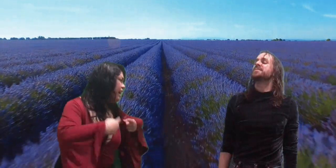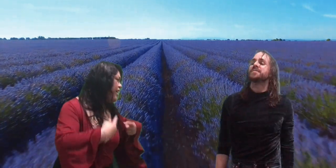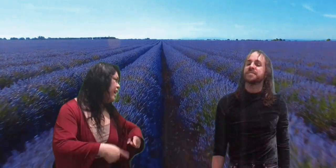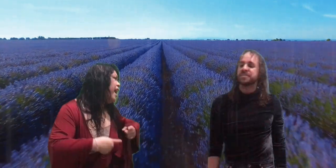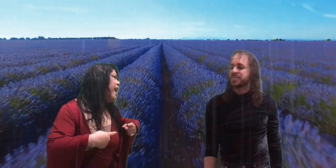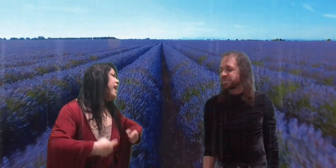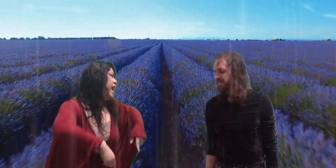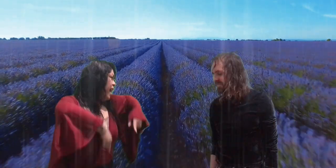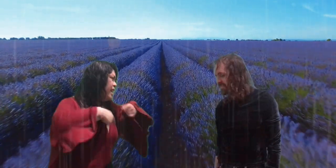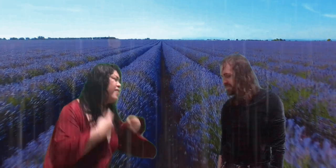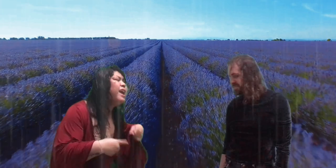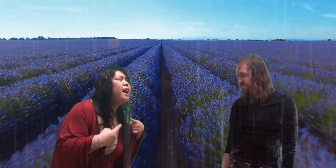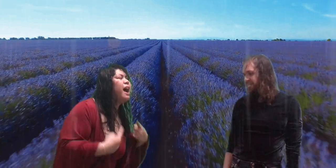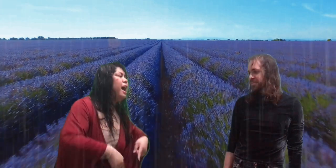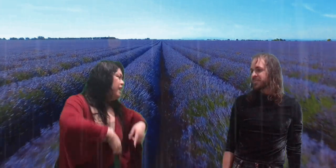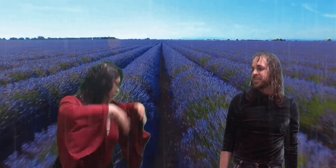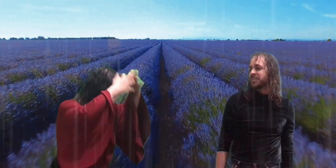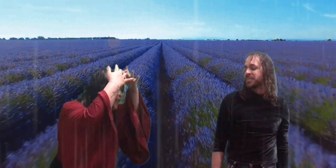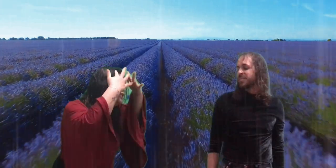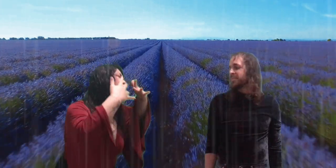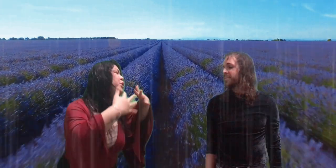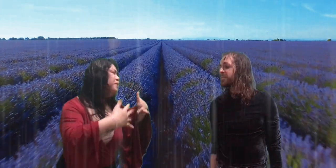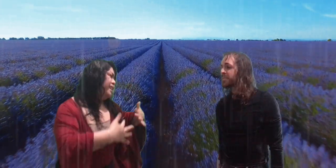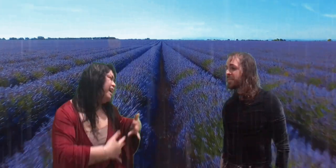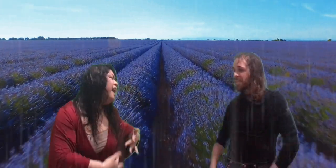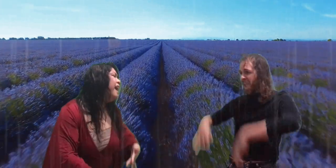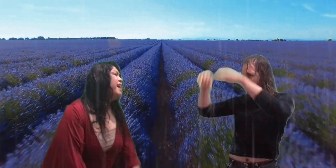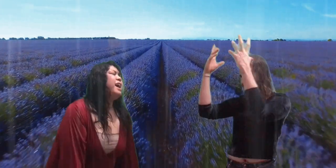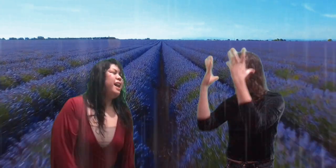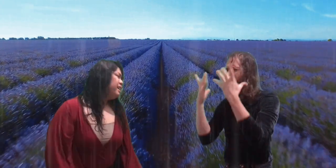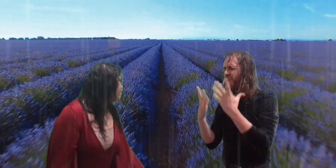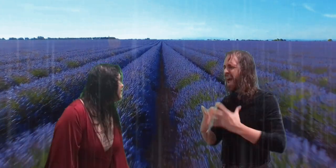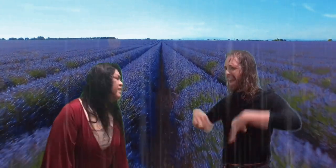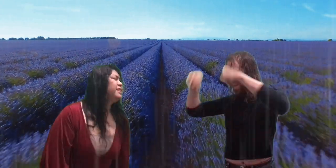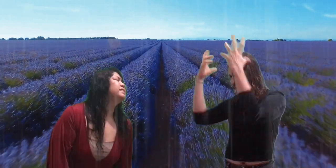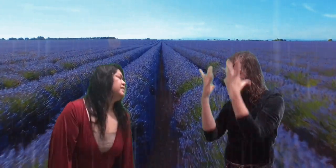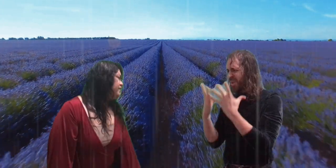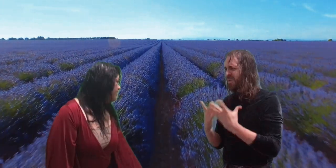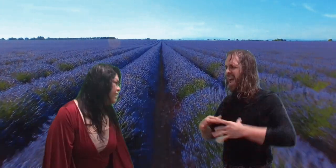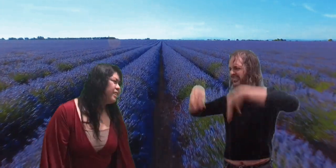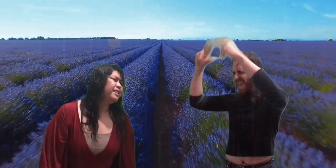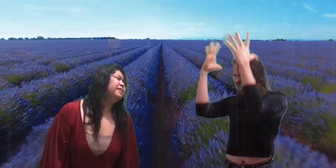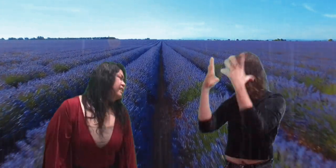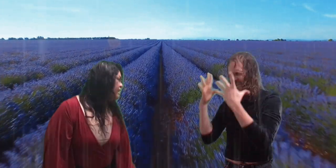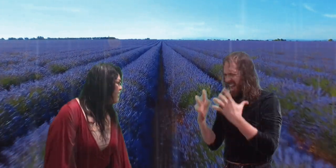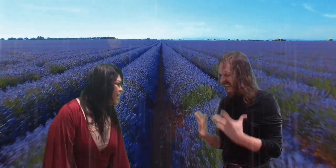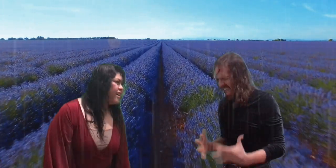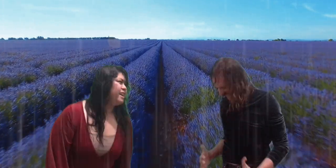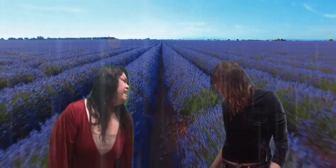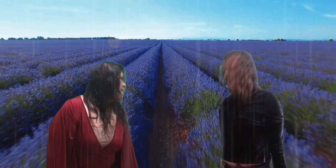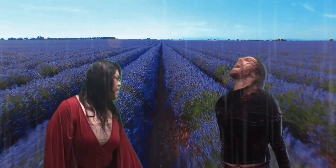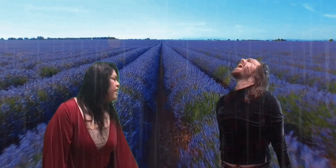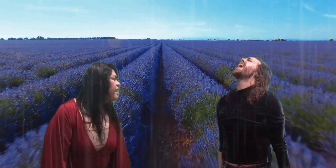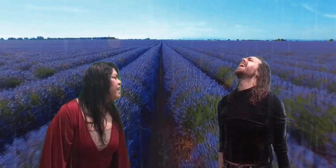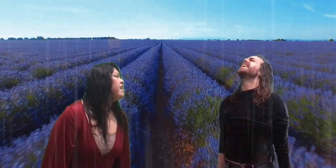cantare, te cantajú ya cae Foray, foray, foray